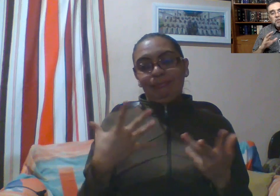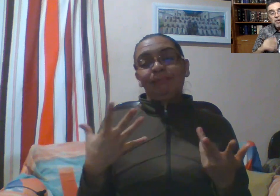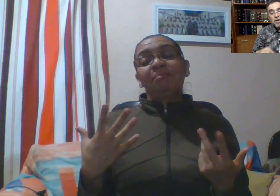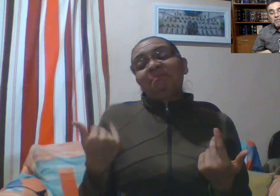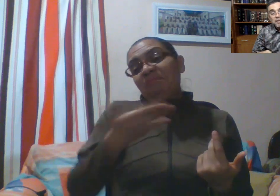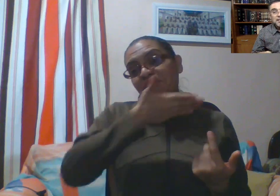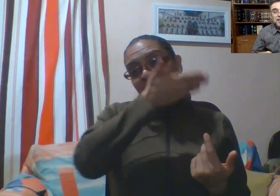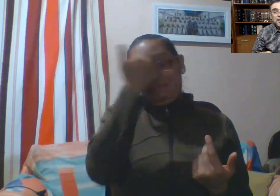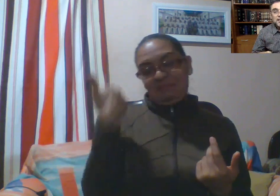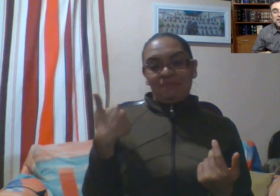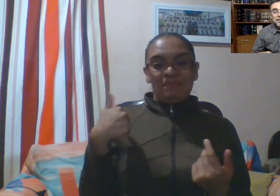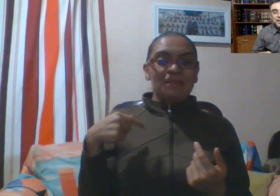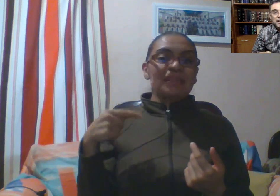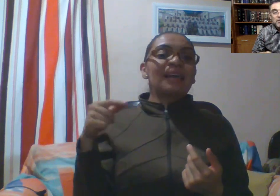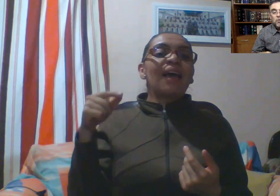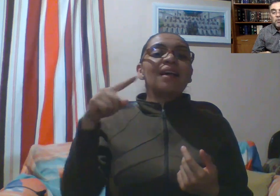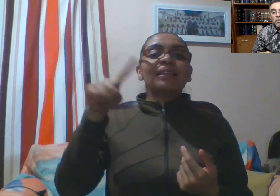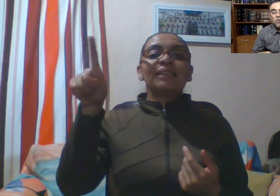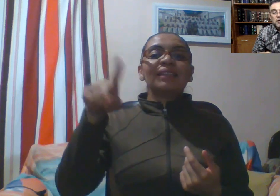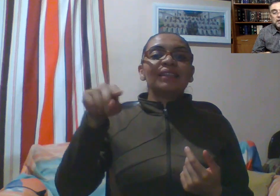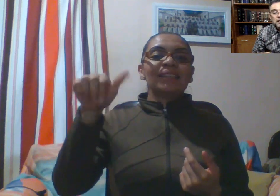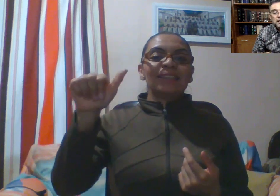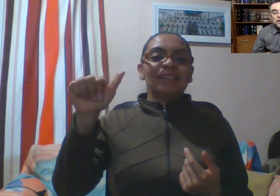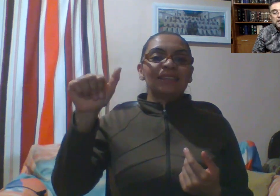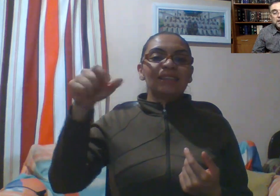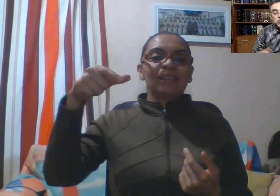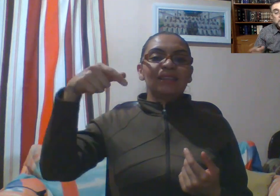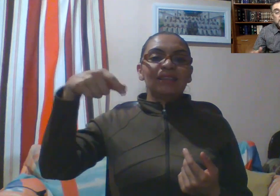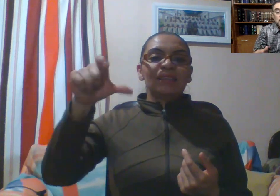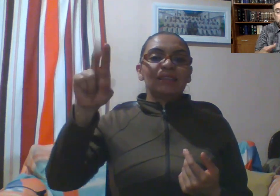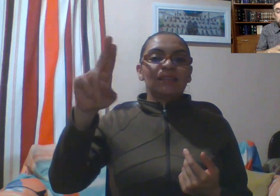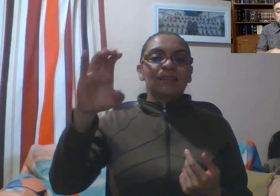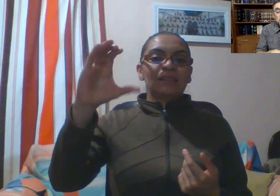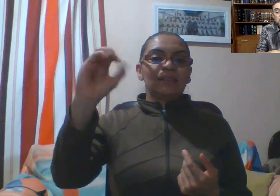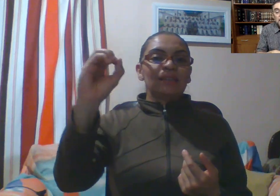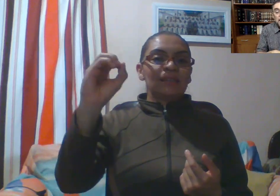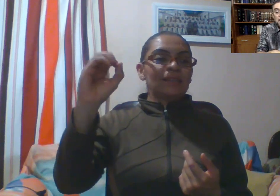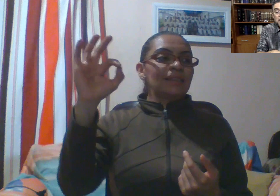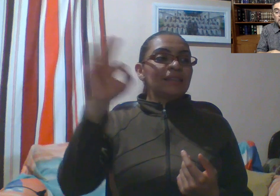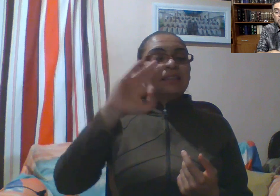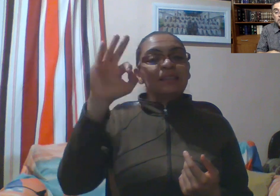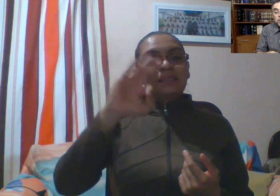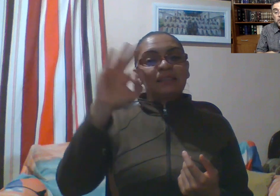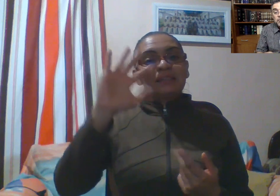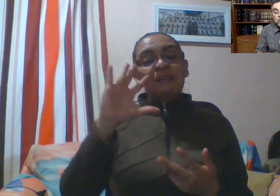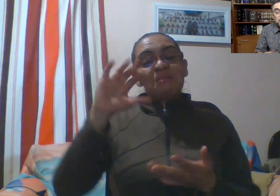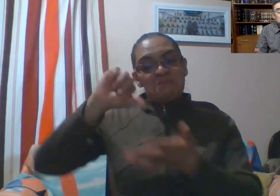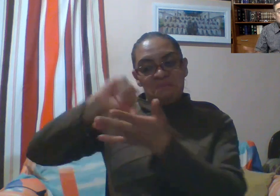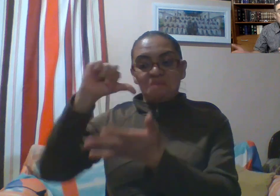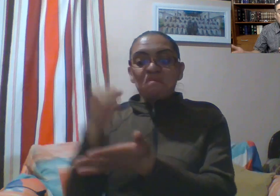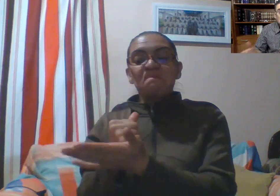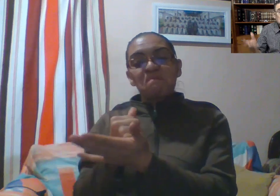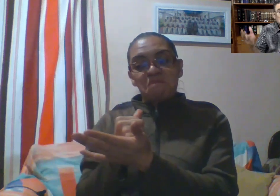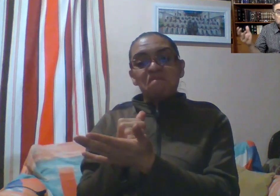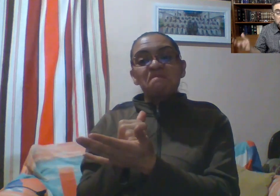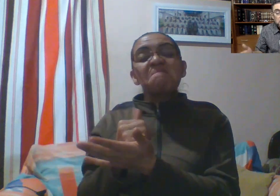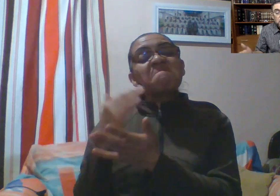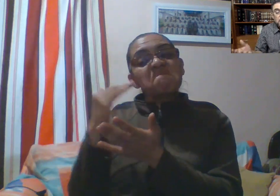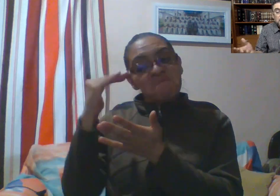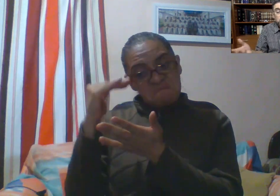fue la infancia de saqueo. Es posible que por su estatura le hayan dado algún tipo de problemas, no sé, porque era muy